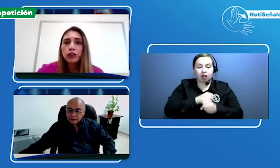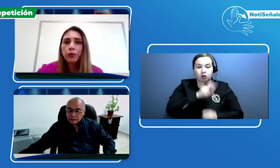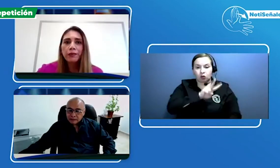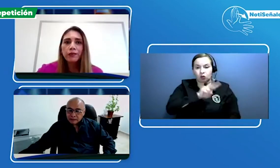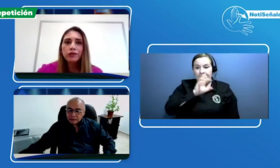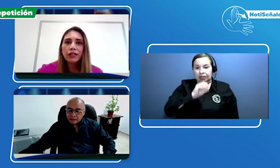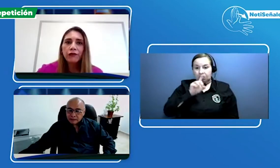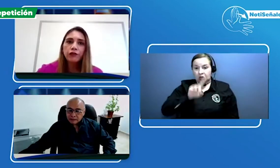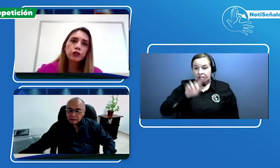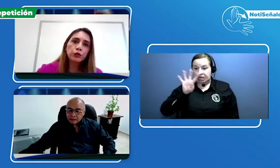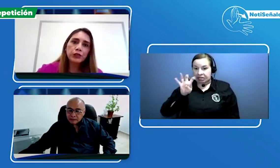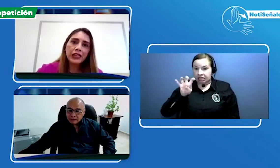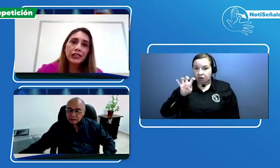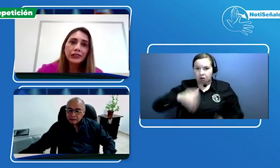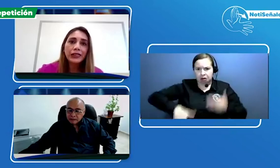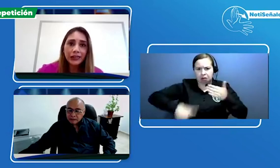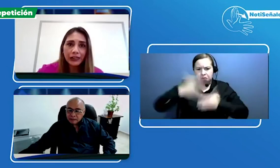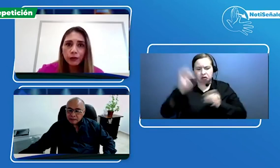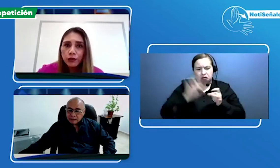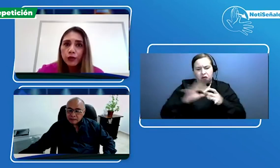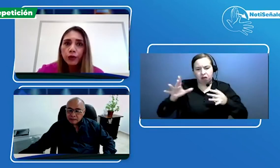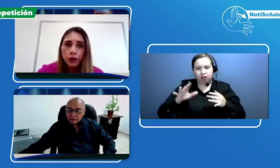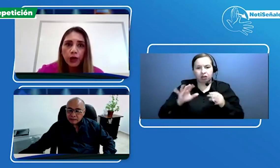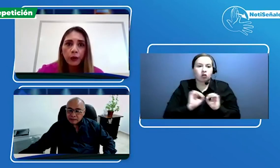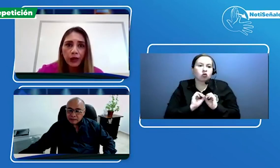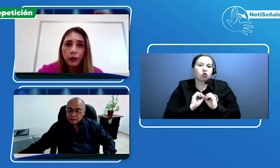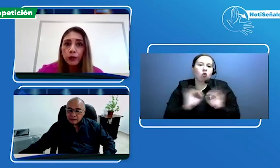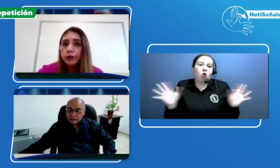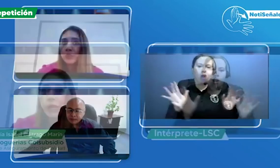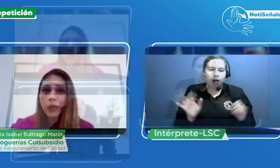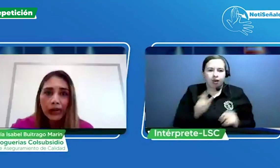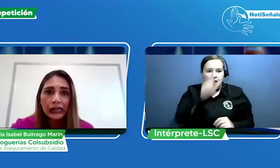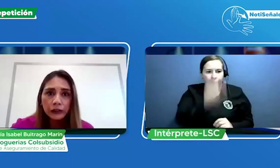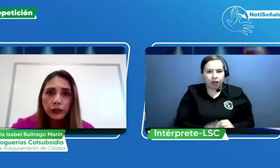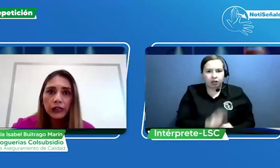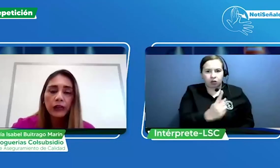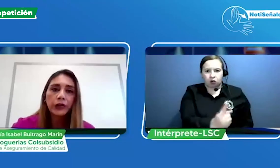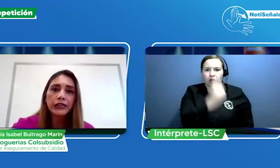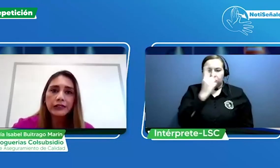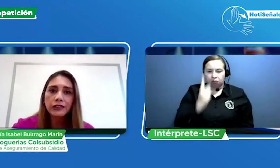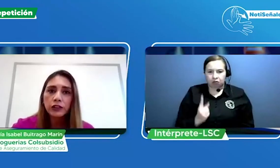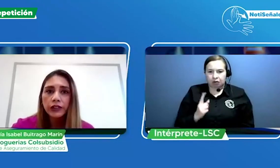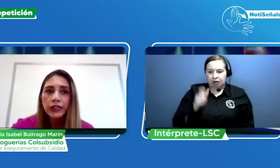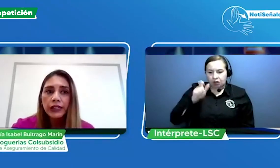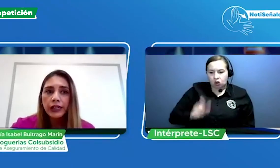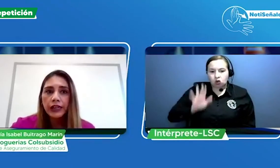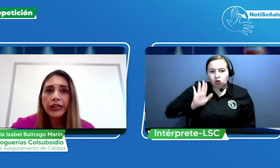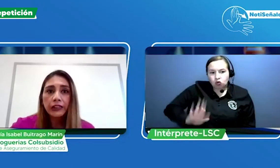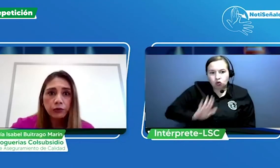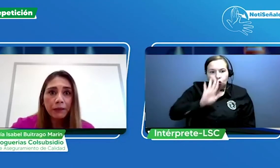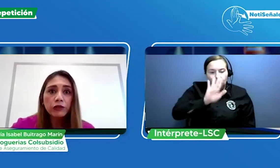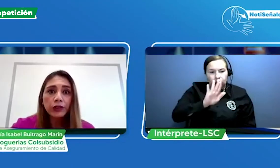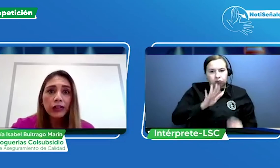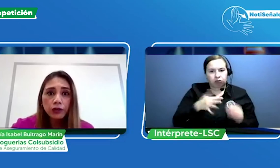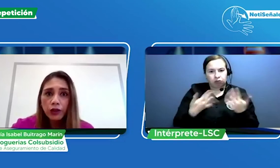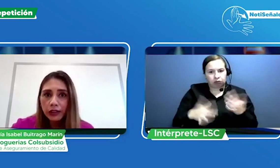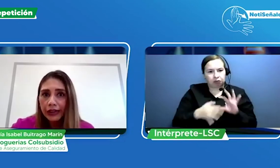tuvimos la fortuna de tener incluso un colaborador, un trabajador de la organización que es una persona sorda de